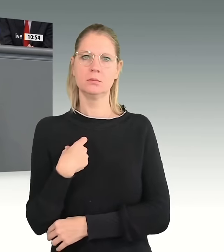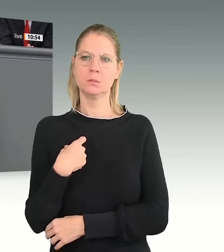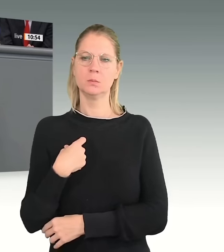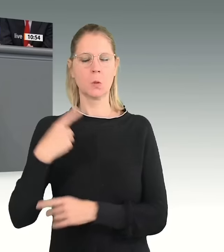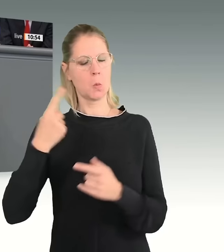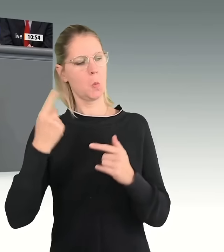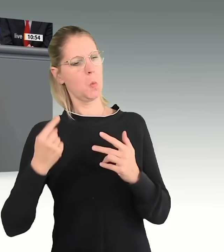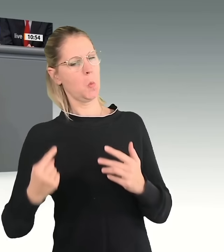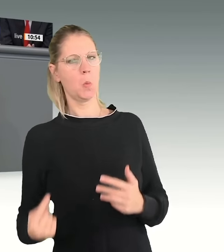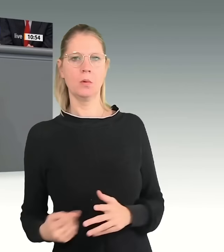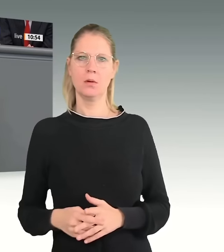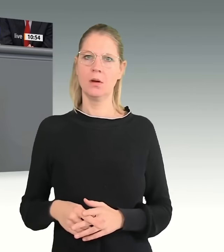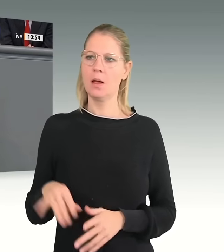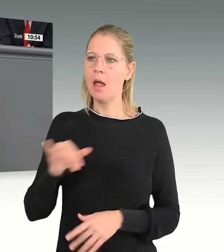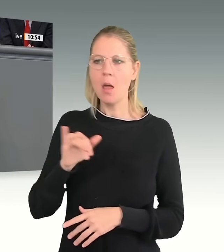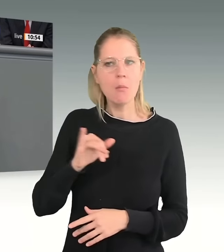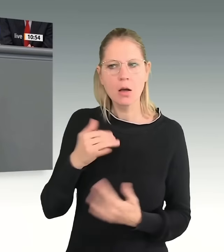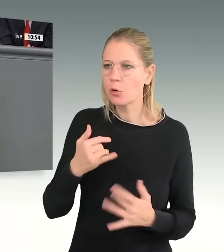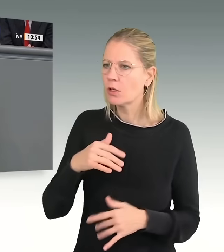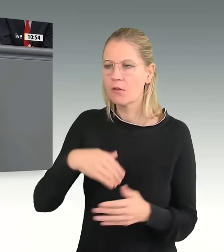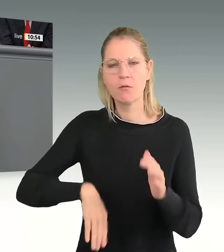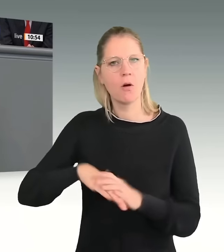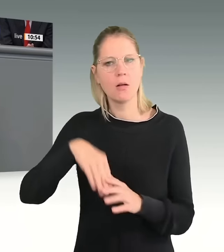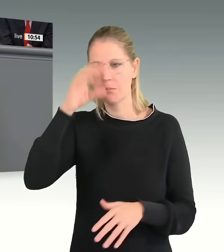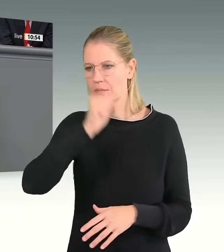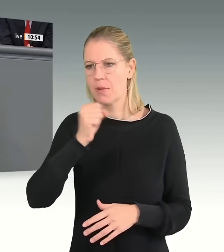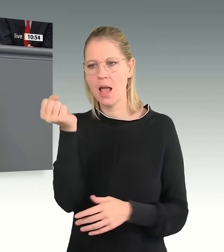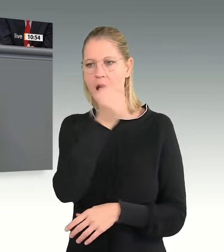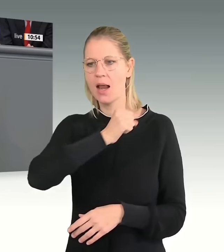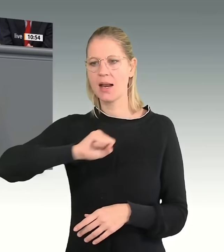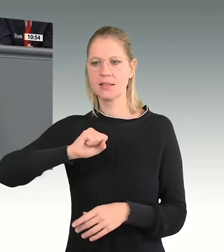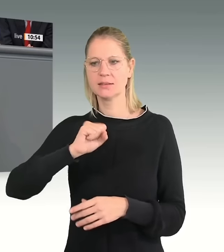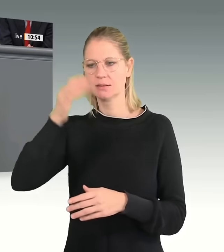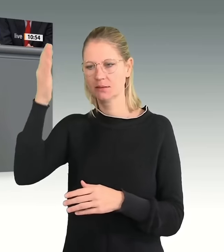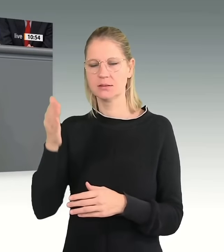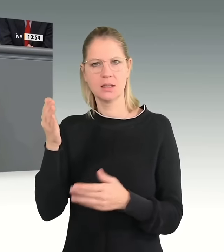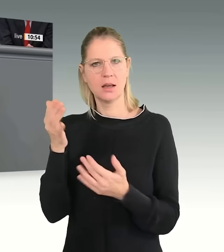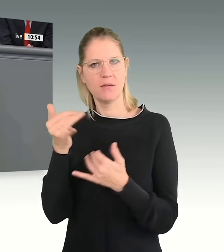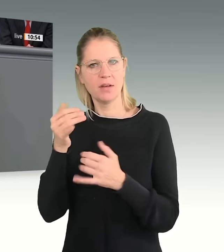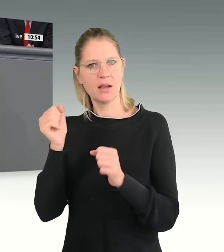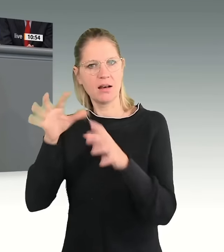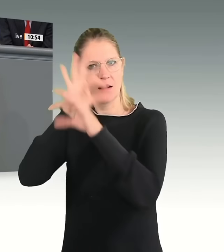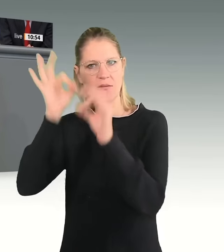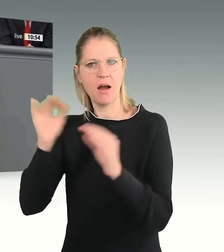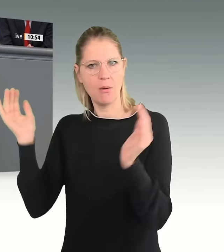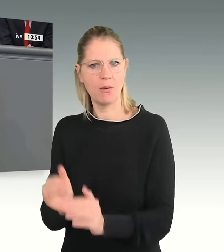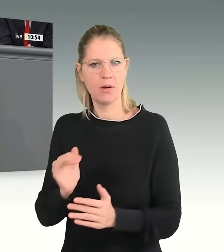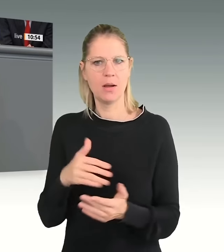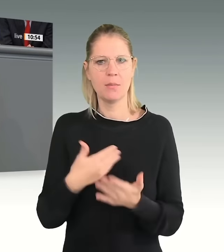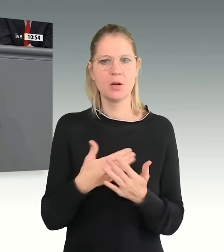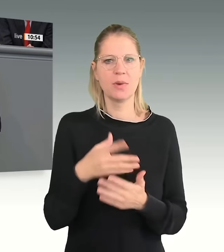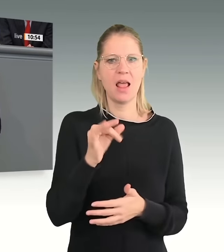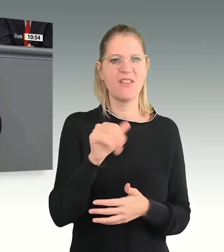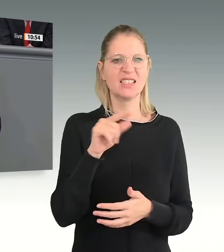Gefahr vom rechten Rand gebannt werden kann. Ich zitiere hierzu Jasper von Altenbock, um der vorgestern in der FAZ